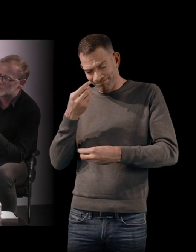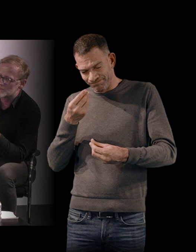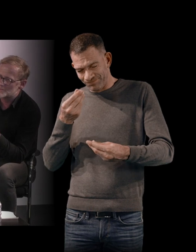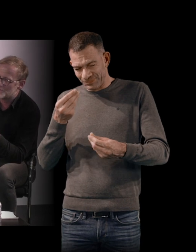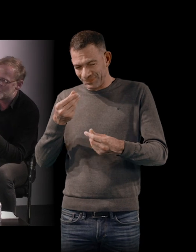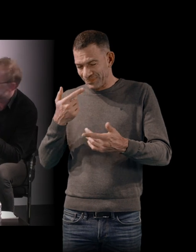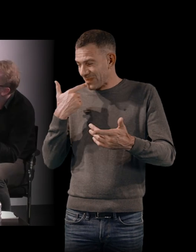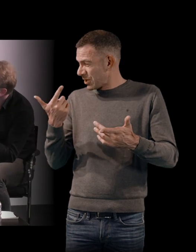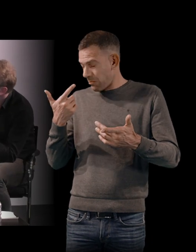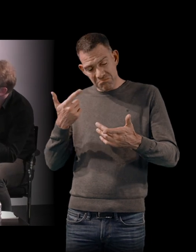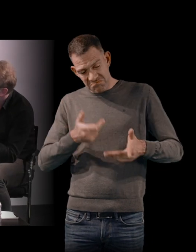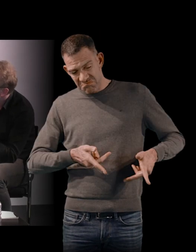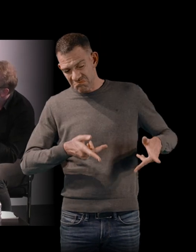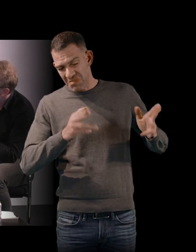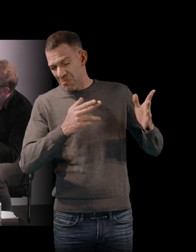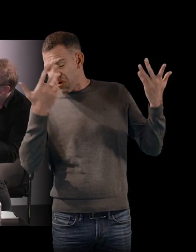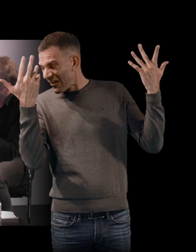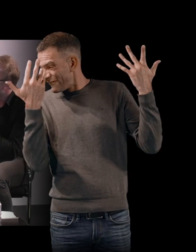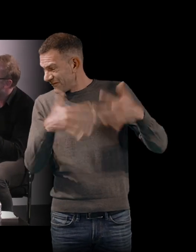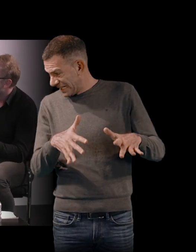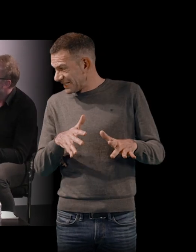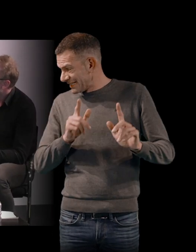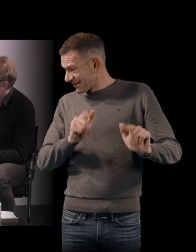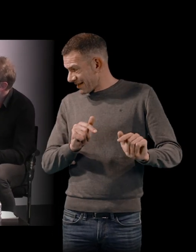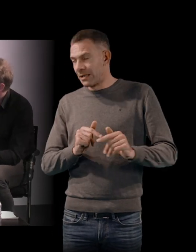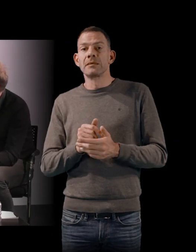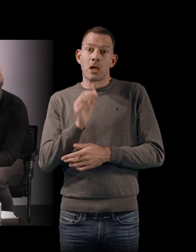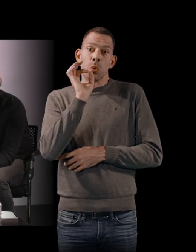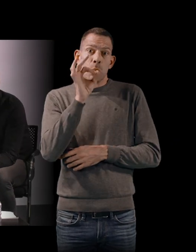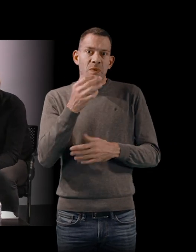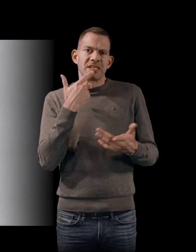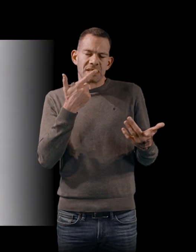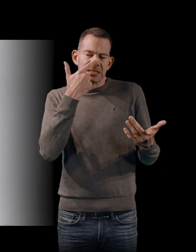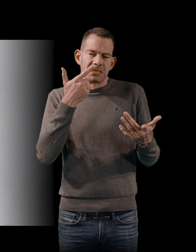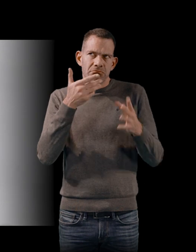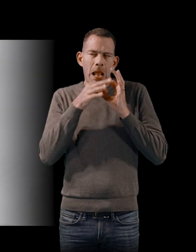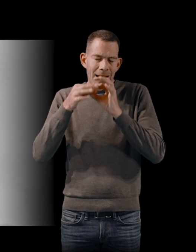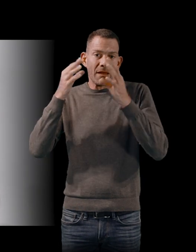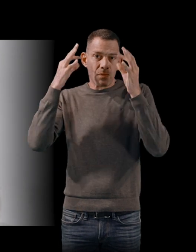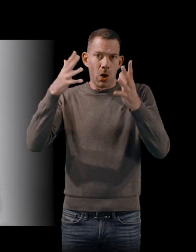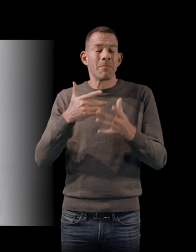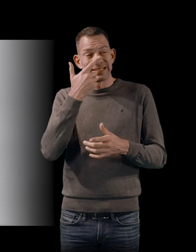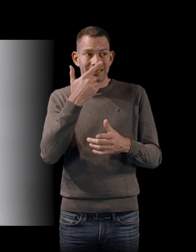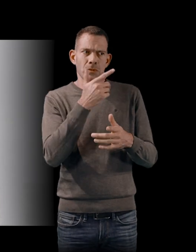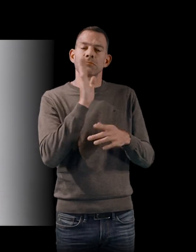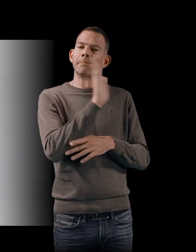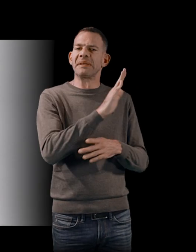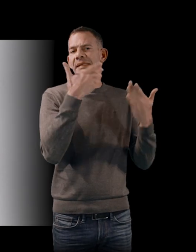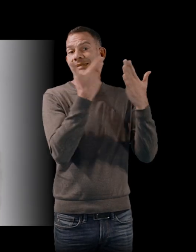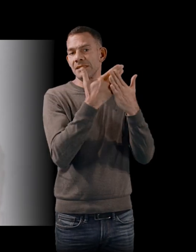guillemets, fin d'une époque, ou quelque chose de cet ordre-là ? Oui, oui, l'épaisseur du temps, mais ça, je pense que c'est propre au cinéma. Parce que quand on regarde un film, est